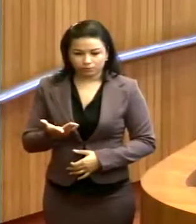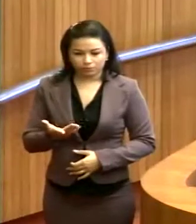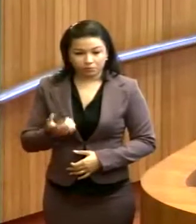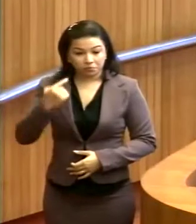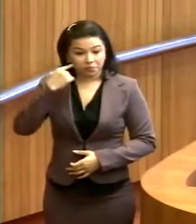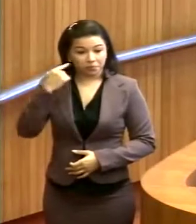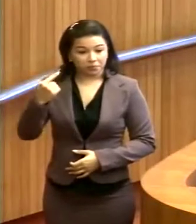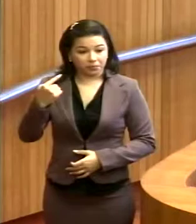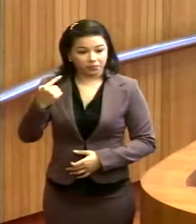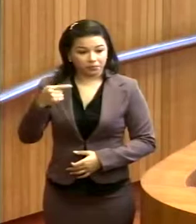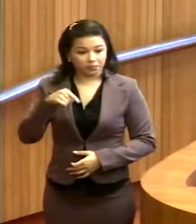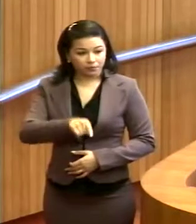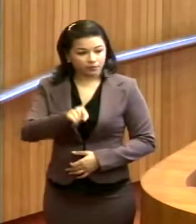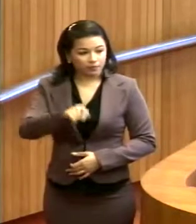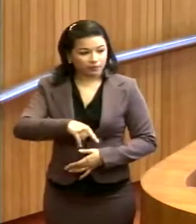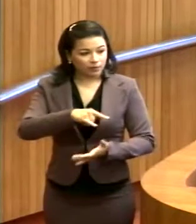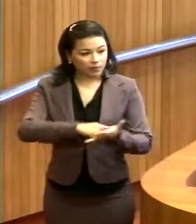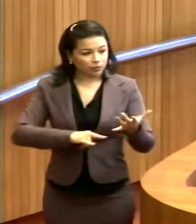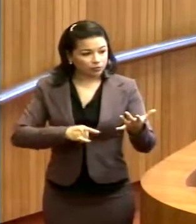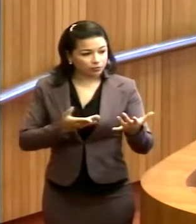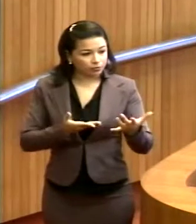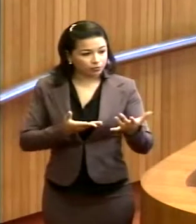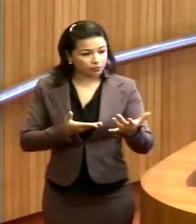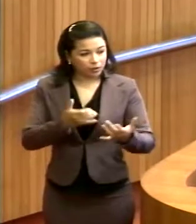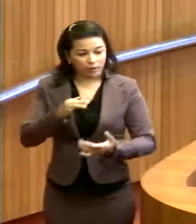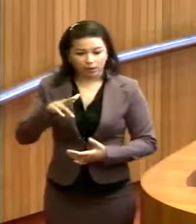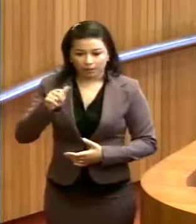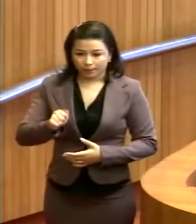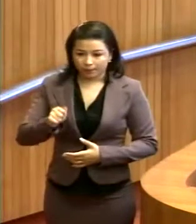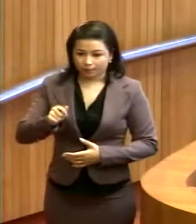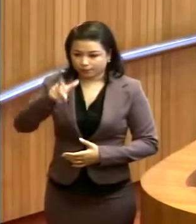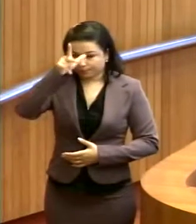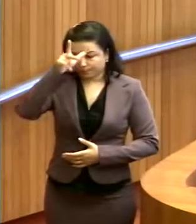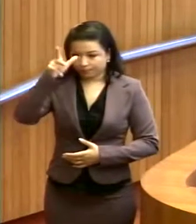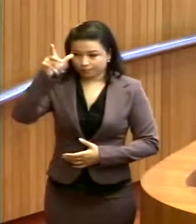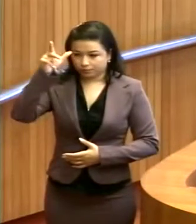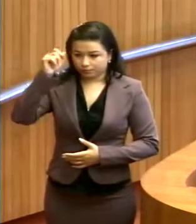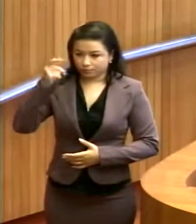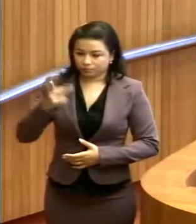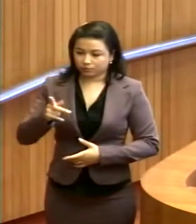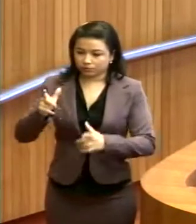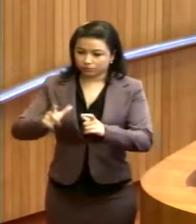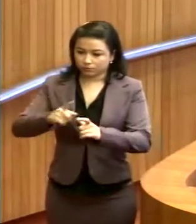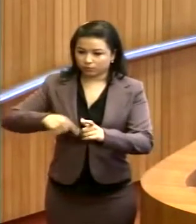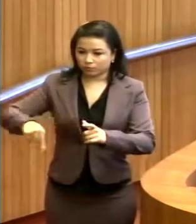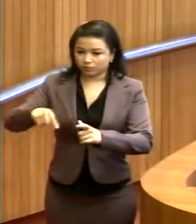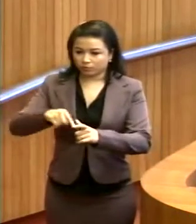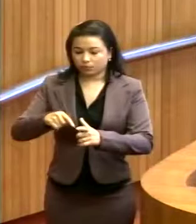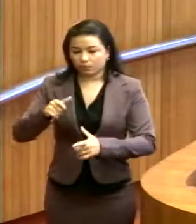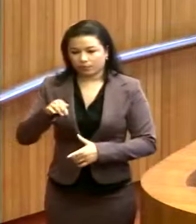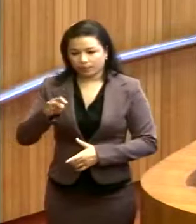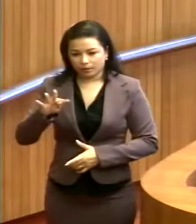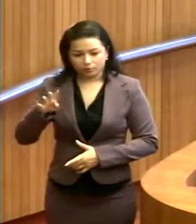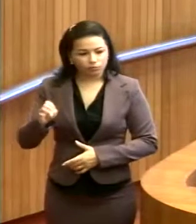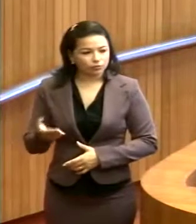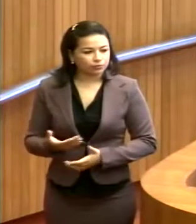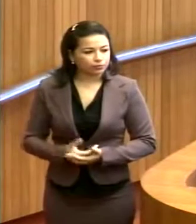tendo em vista, e esse é um documento da Câmara Municipal do município de Amarante,